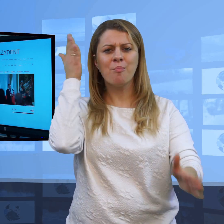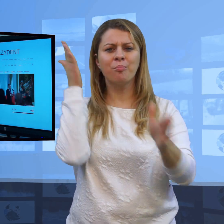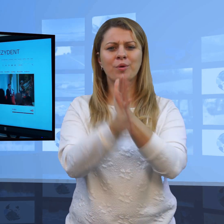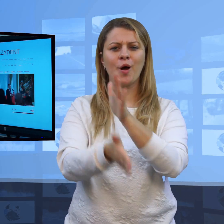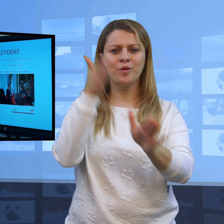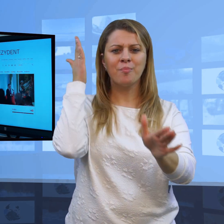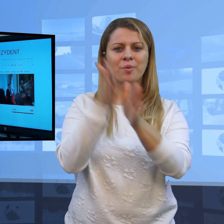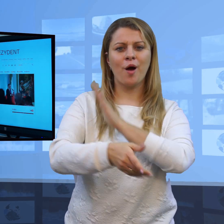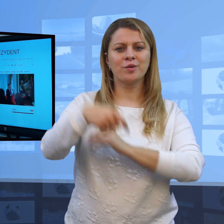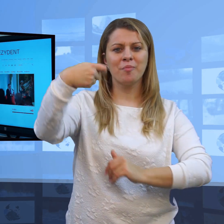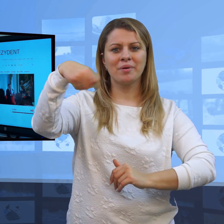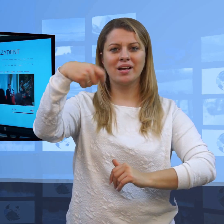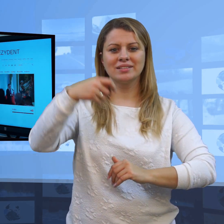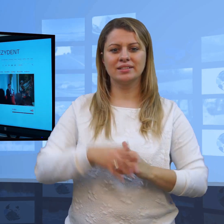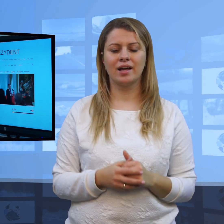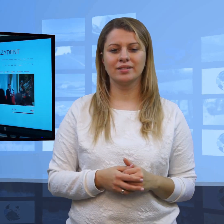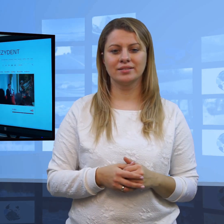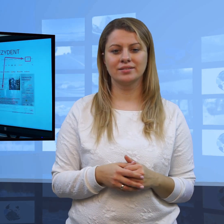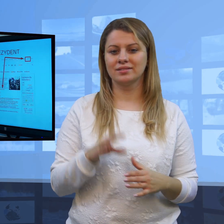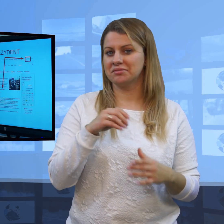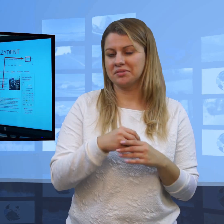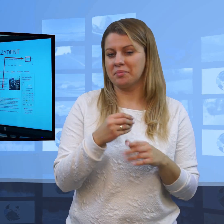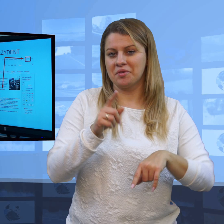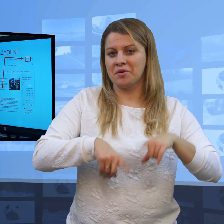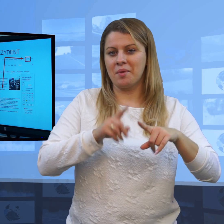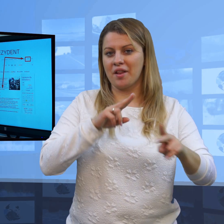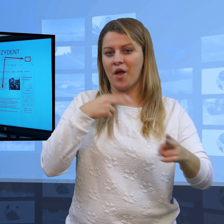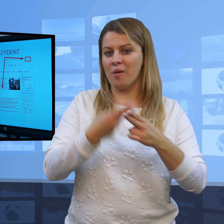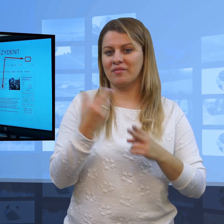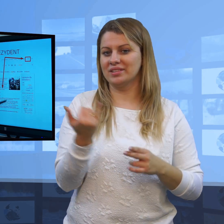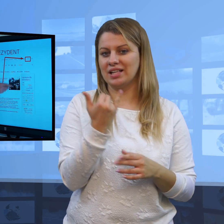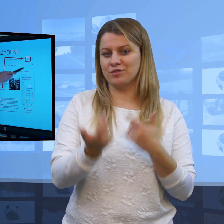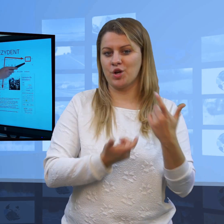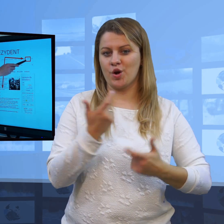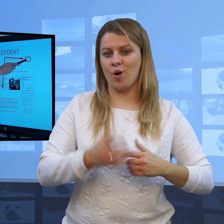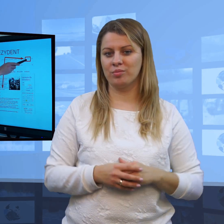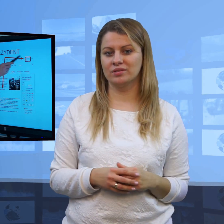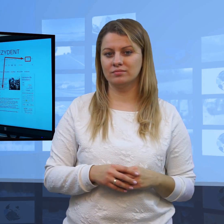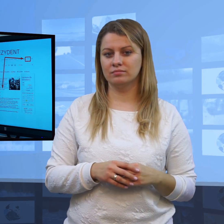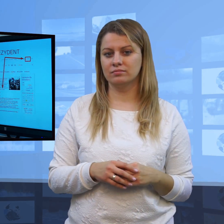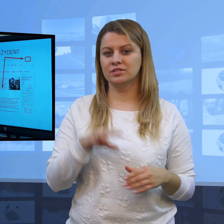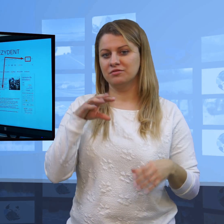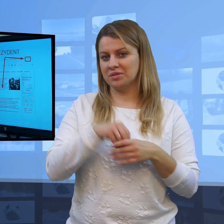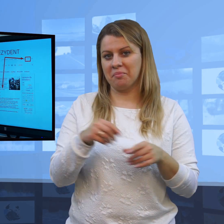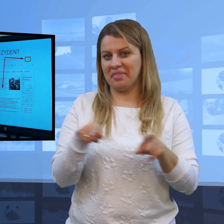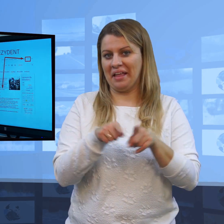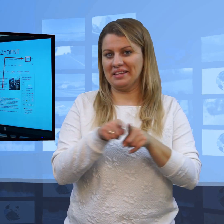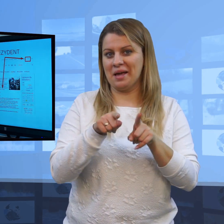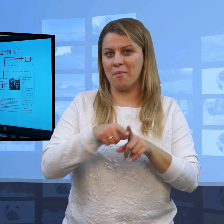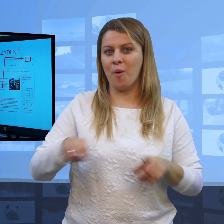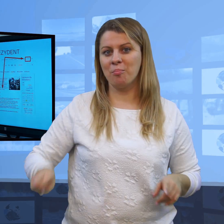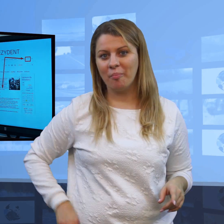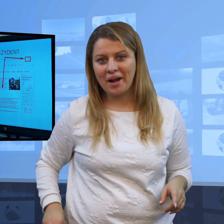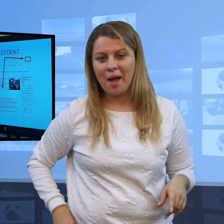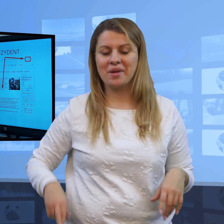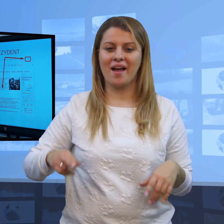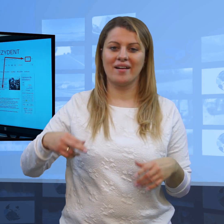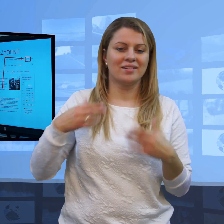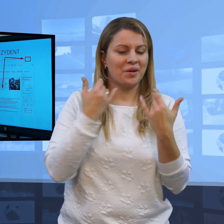skontaktowania się i otrzymania odpowiedzi. Po Pana Prezydenta jest już tylko zakładka kontakt,